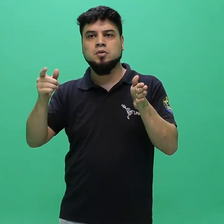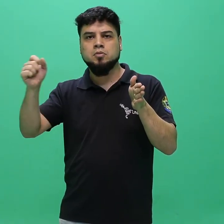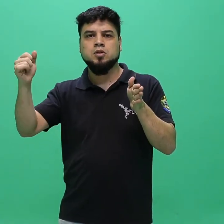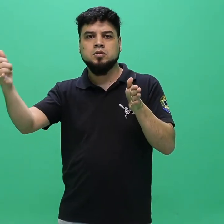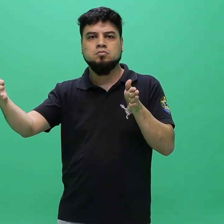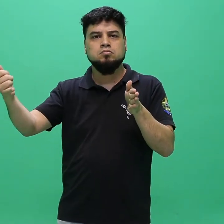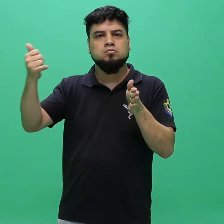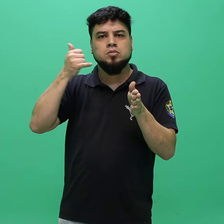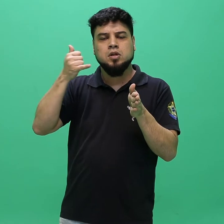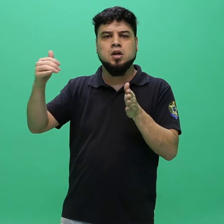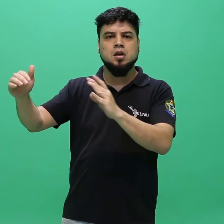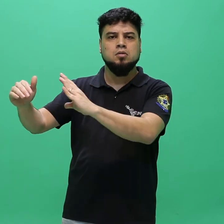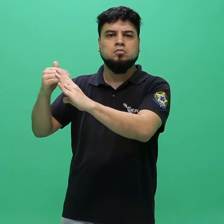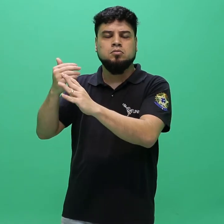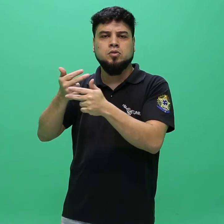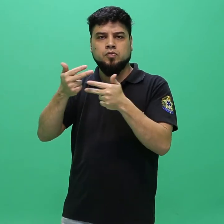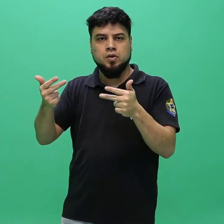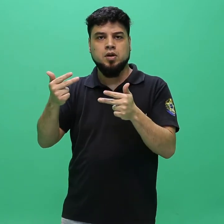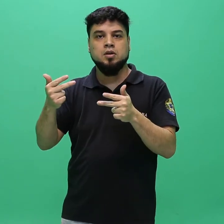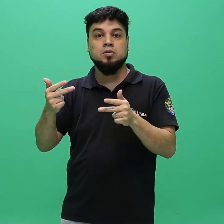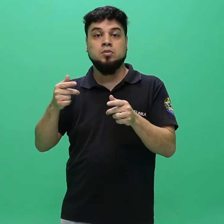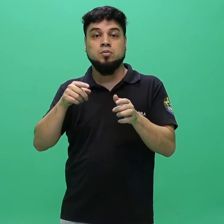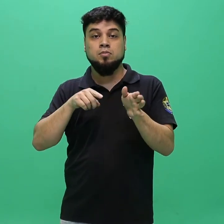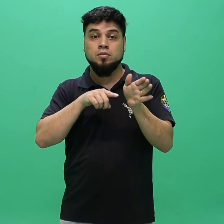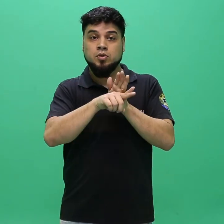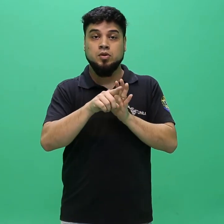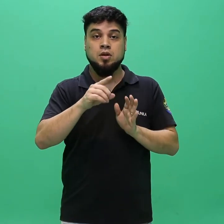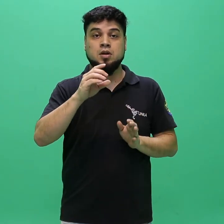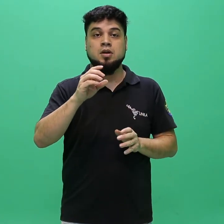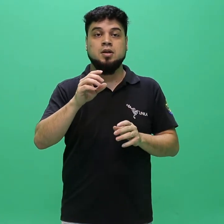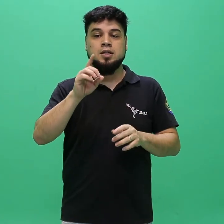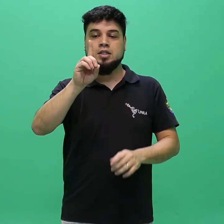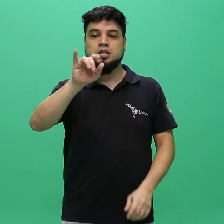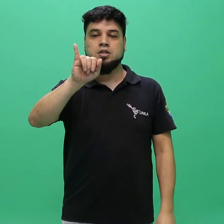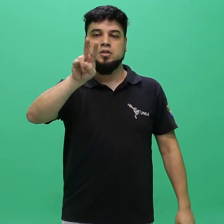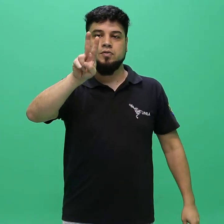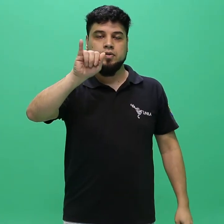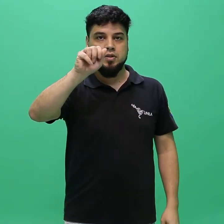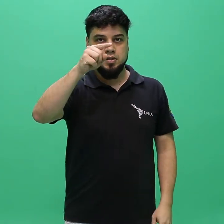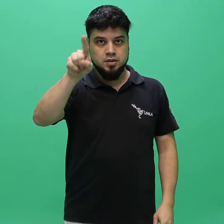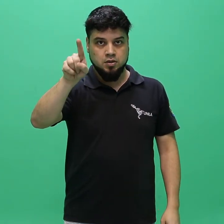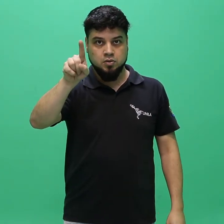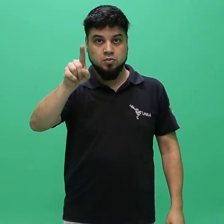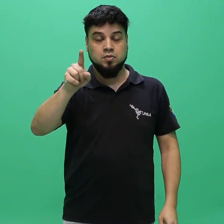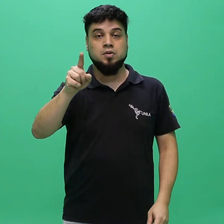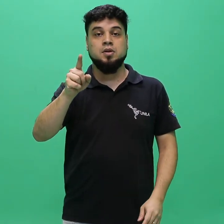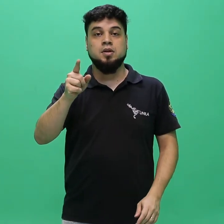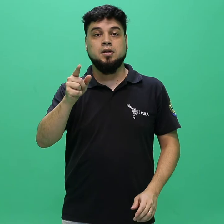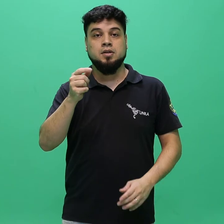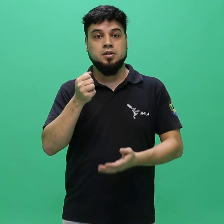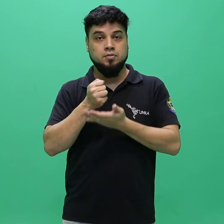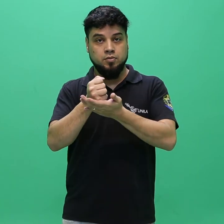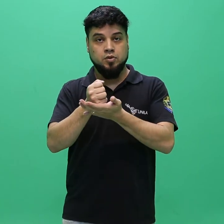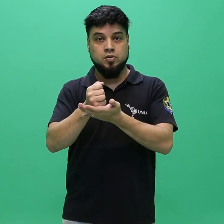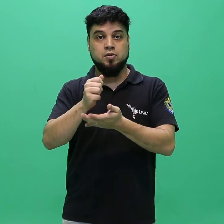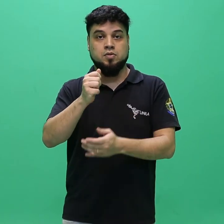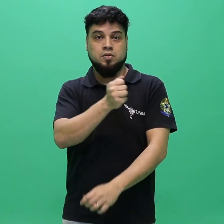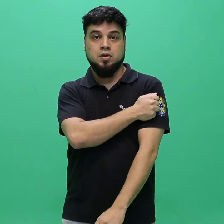por meio do endereço eletrônico selecão.alunos.unila